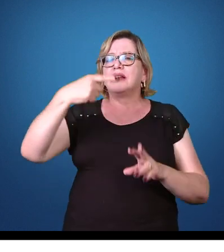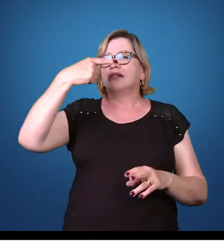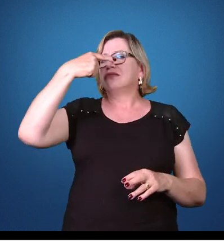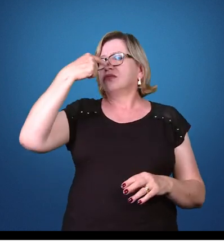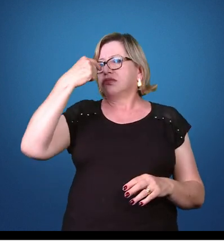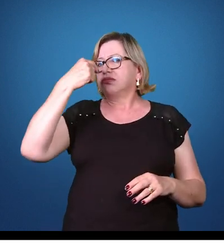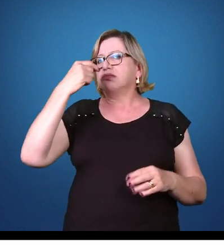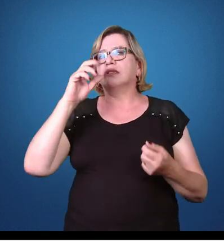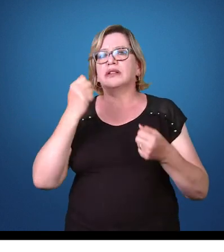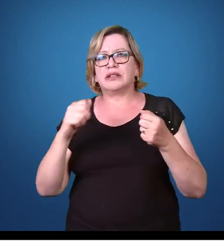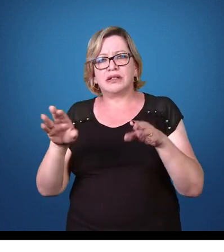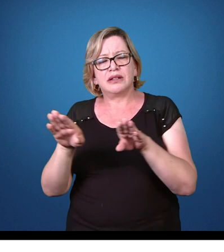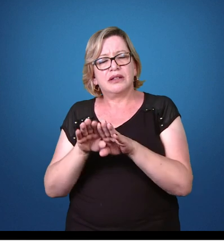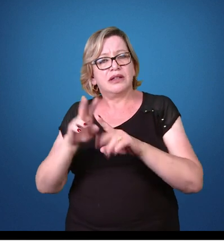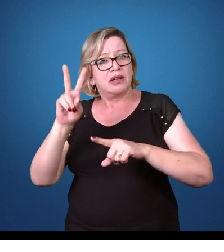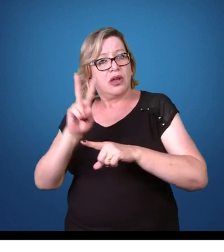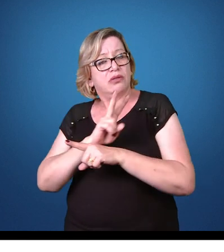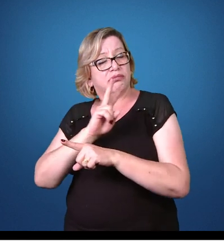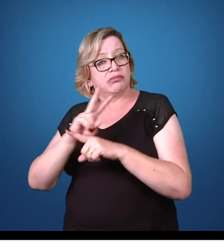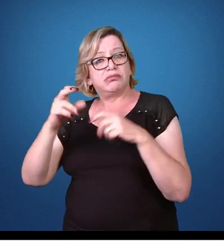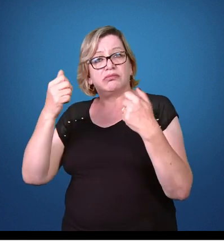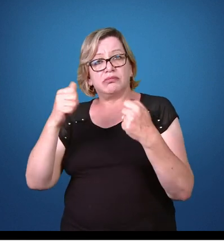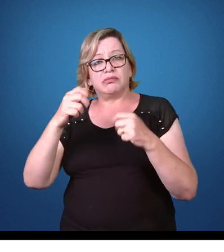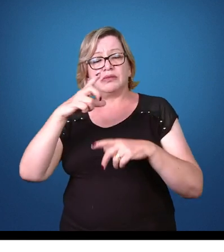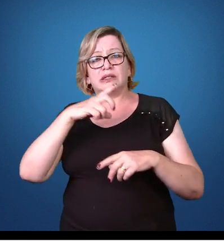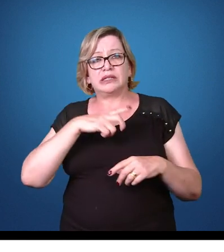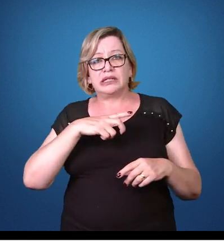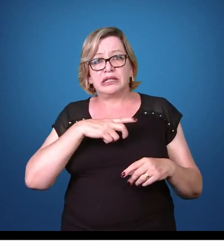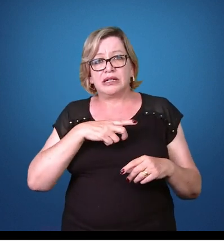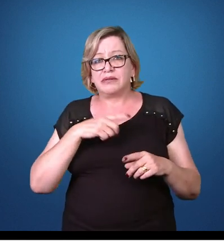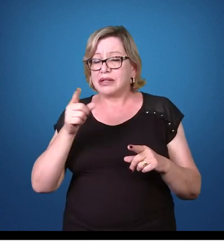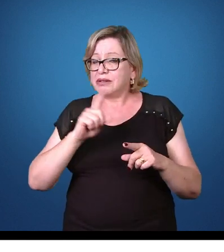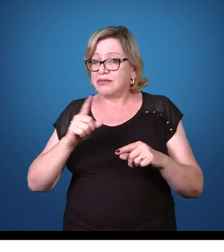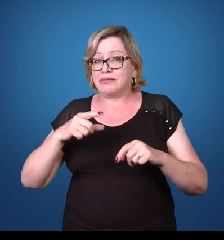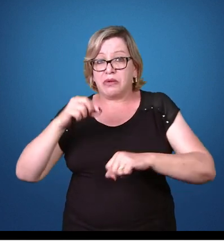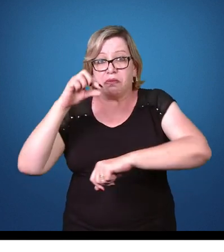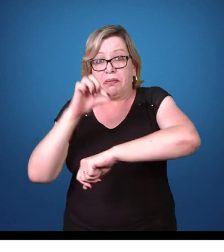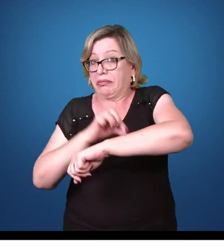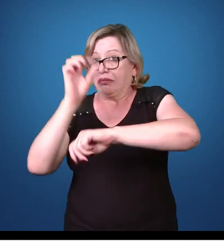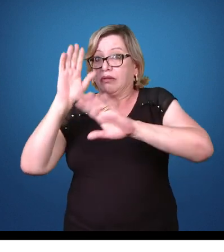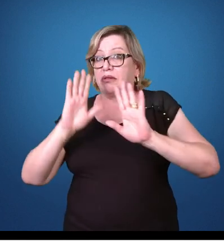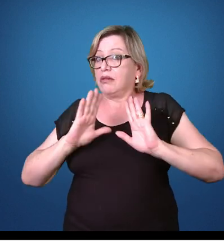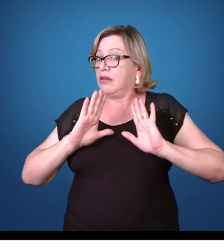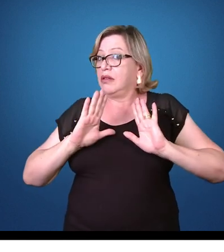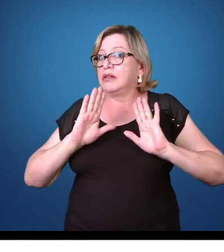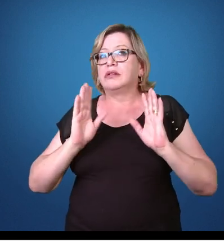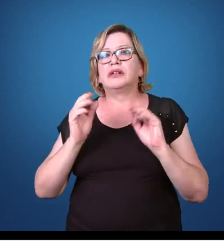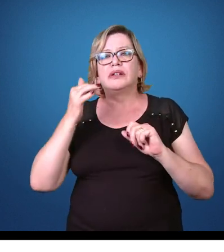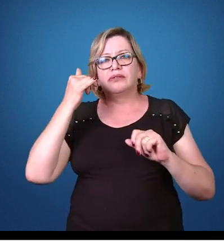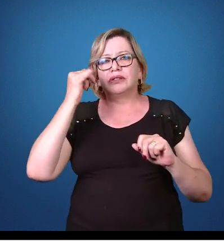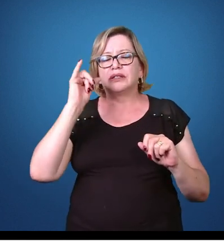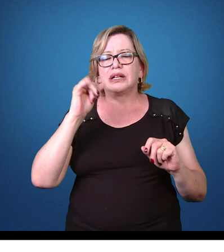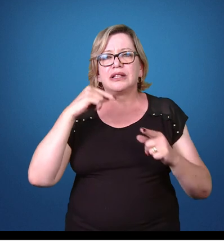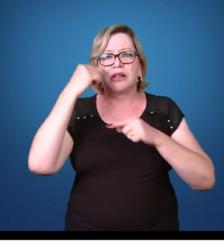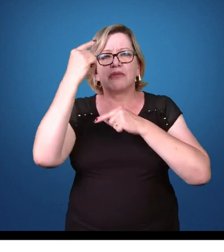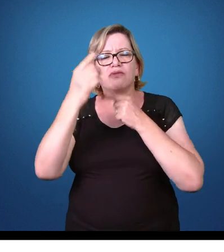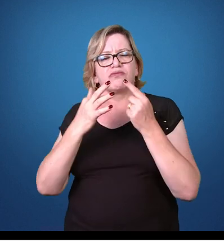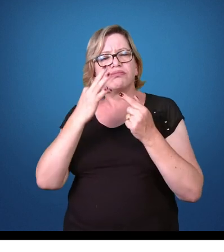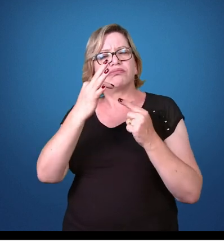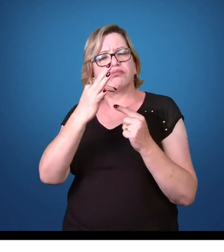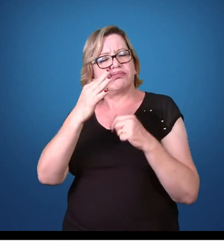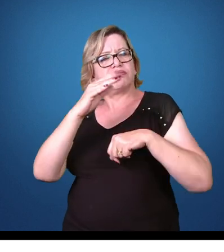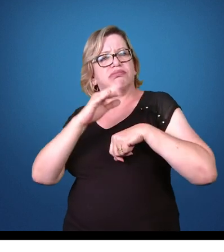tomar cuidado até mesmo na região para não sofrer picadas do mosquito e vir a ter a